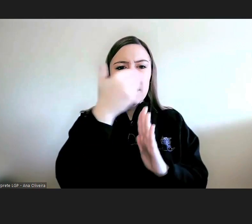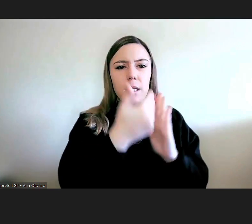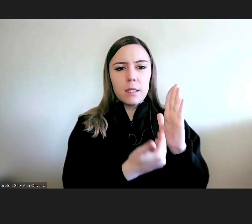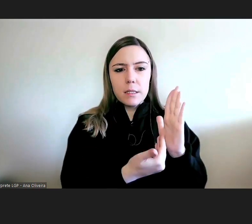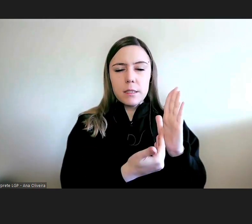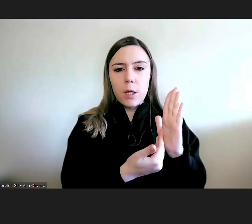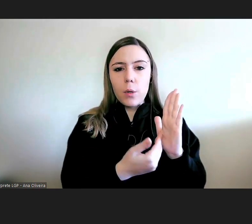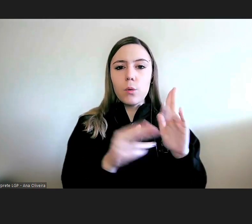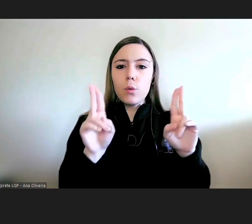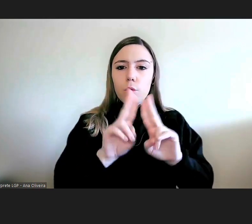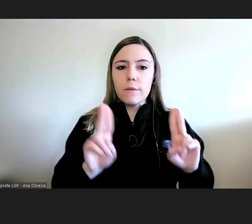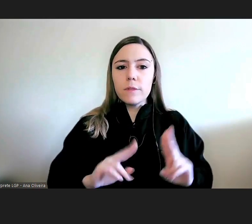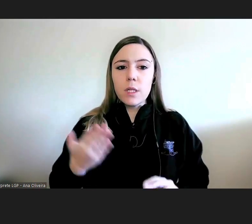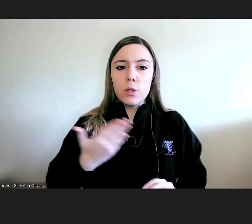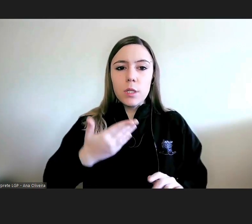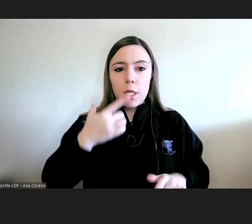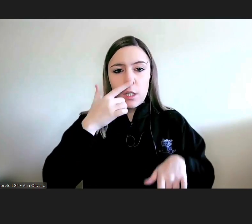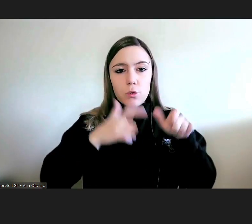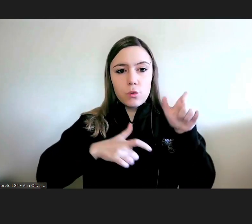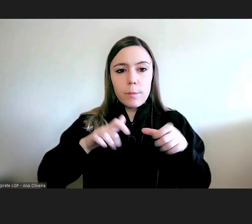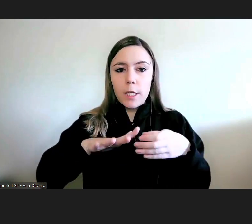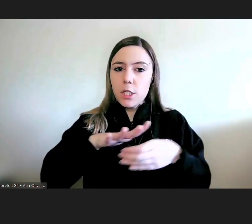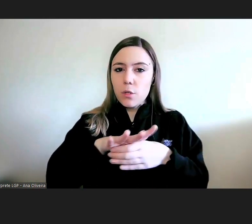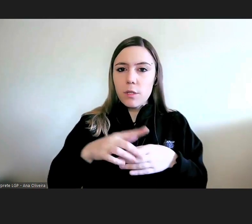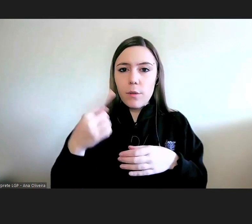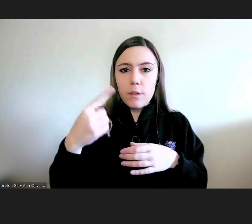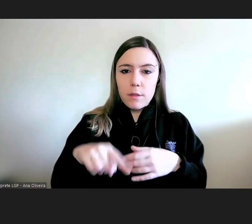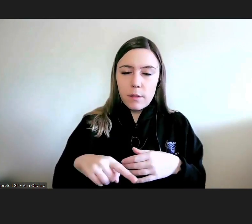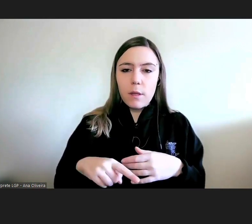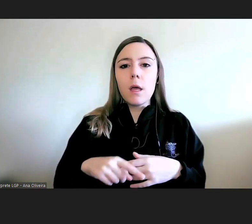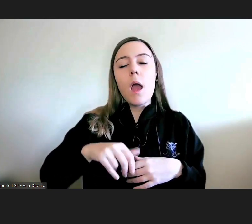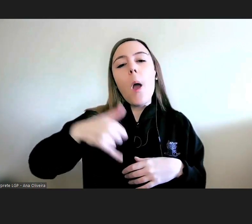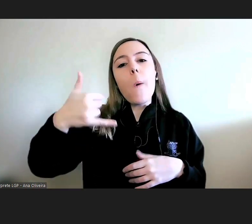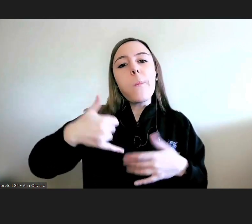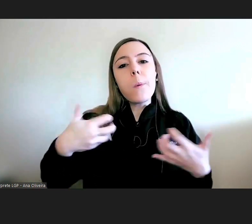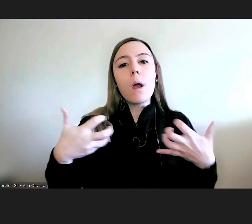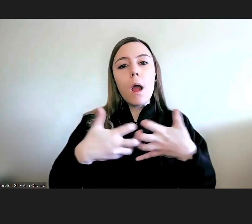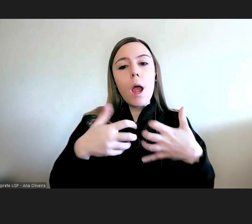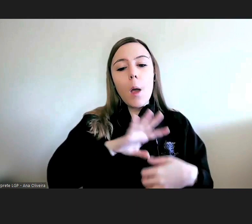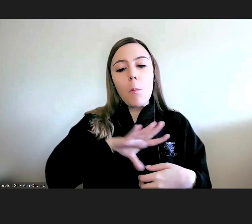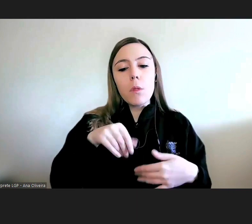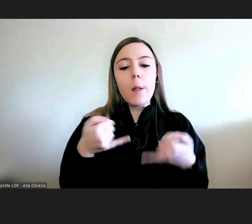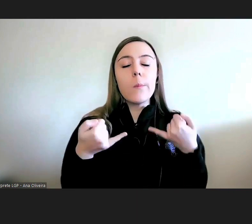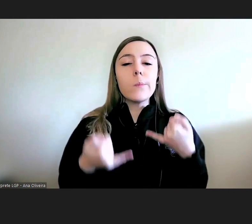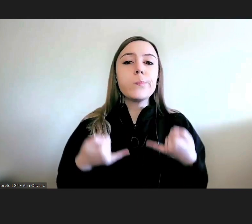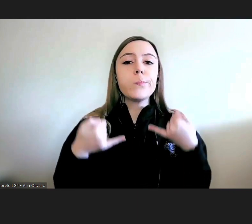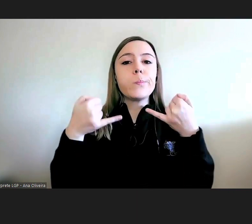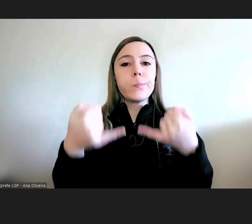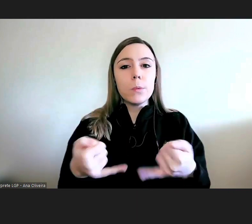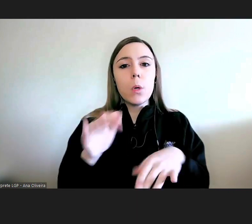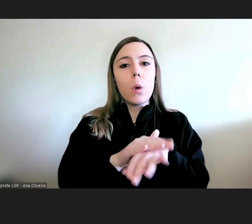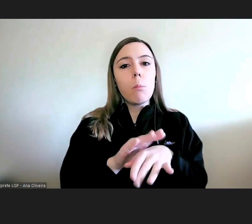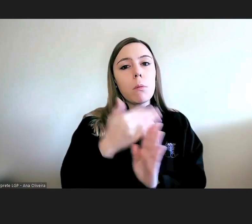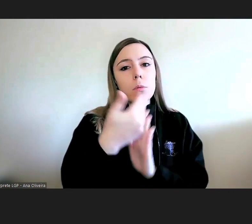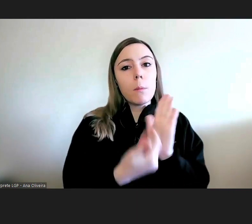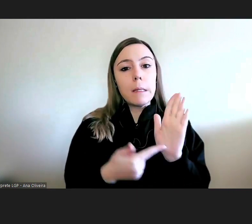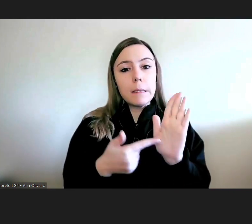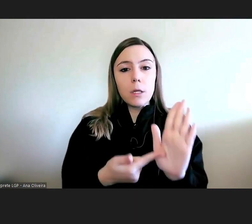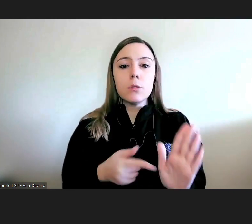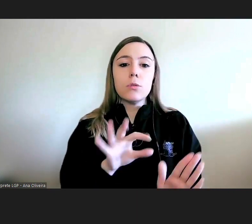Humanos, pelo contexto em que se surge, no após 2ª Guerra Mundial e instrumento do qual os doutores